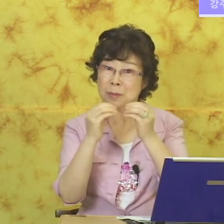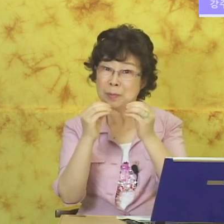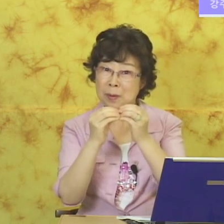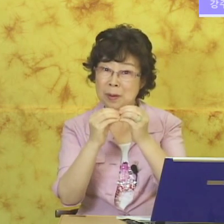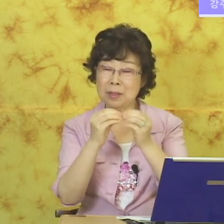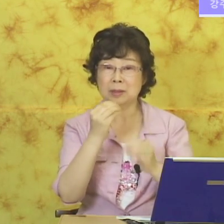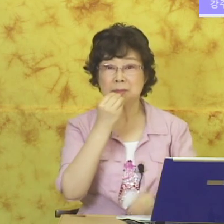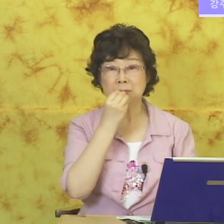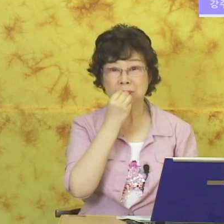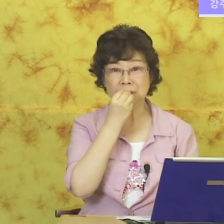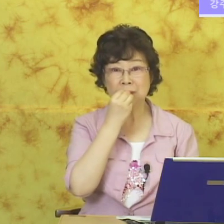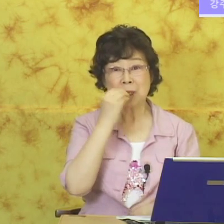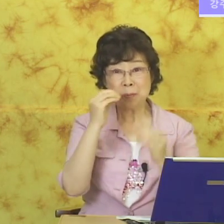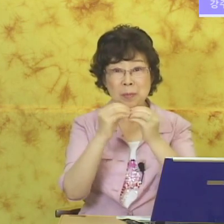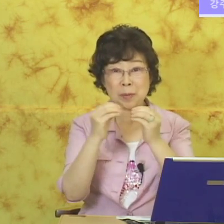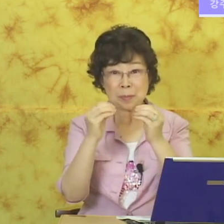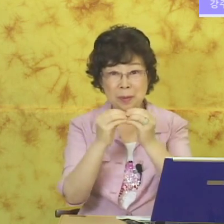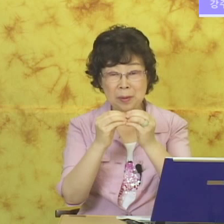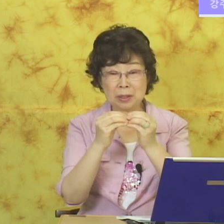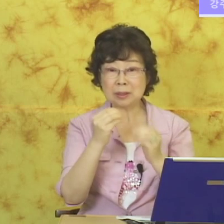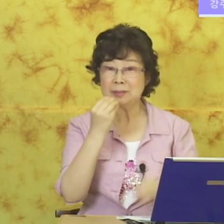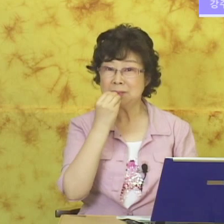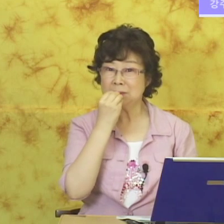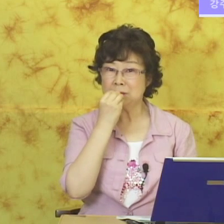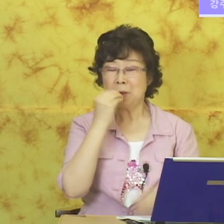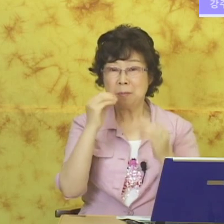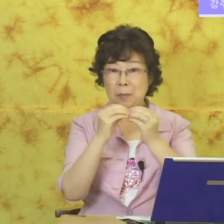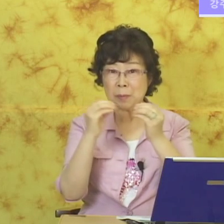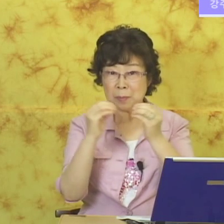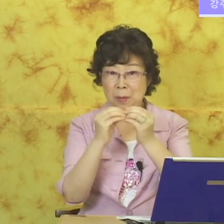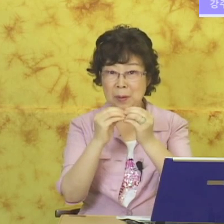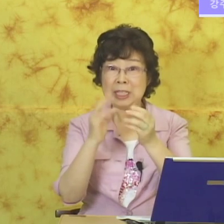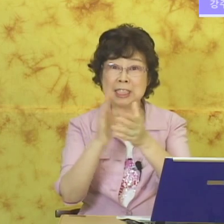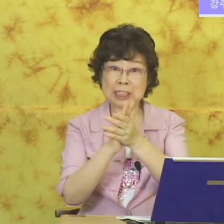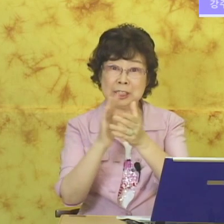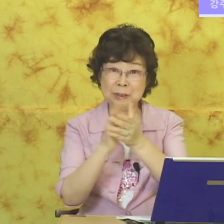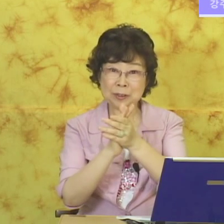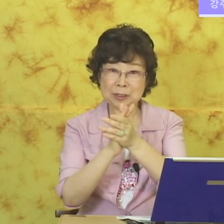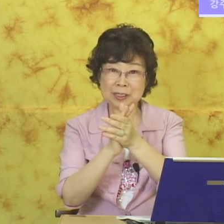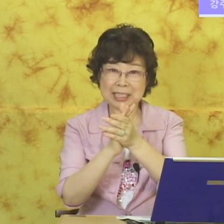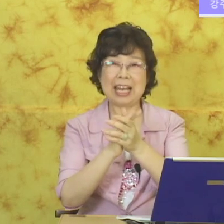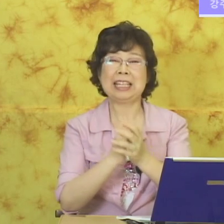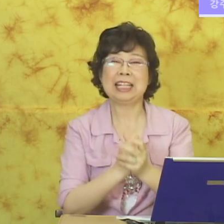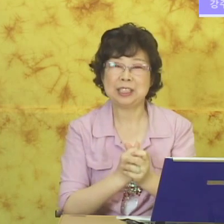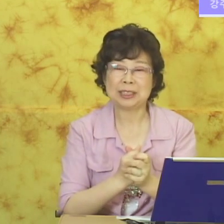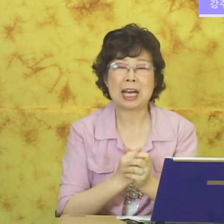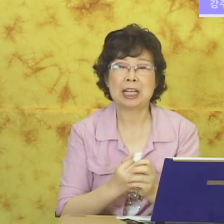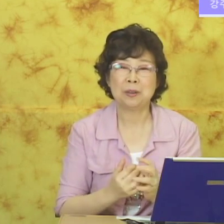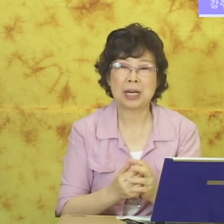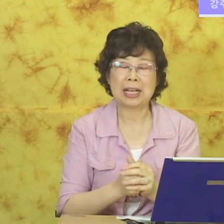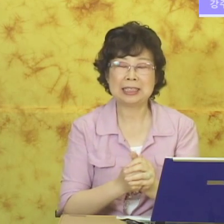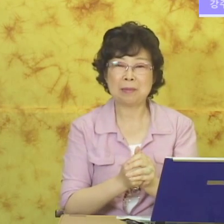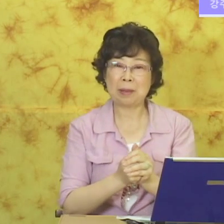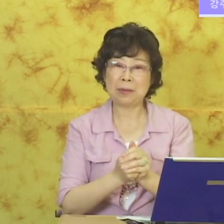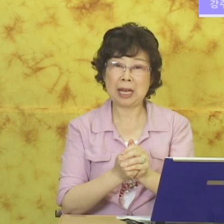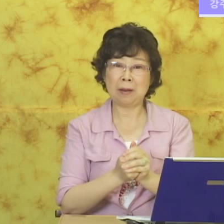뽀뽀뽀. 뽀뽀뽀. 뽀뽀뽀. 친구. 예. 되죠. 자. 노래랑 같이 한번 해볼까요.